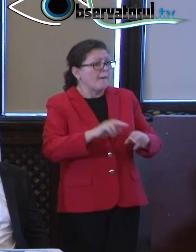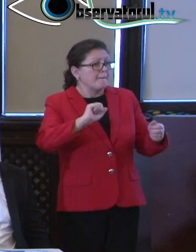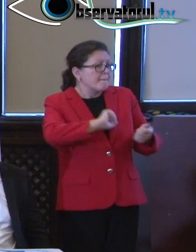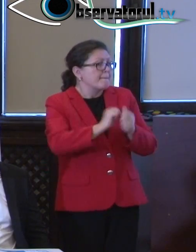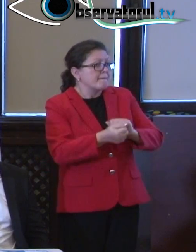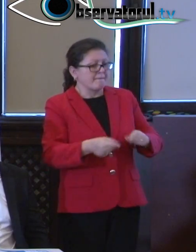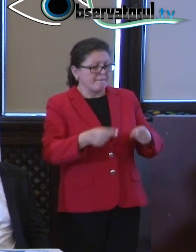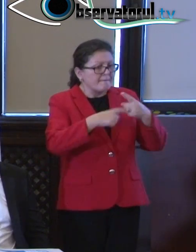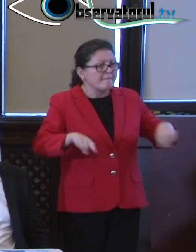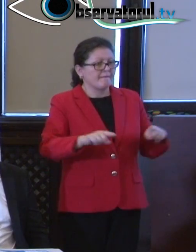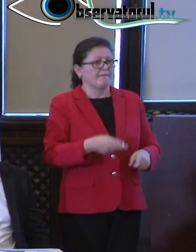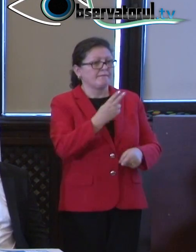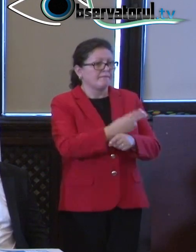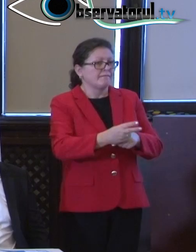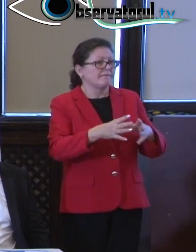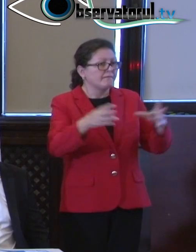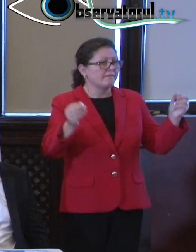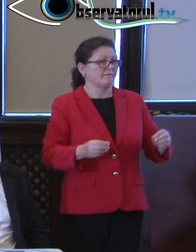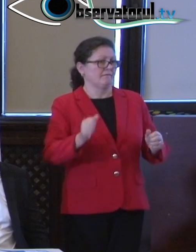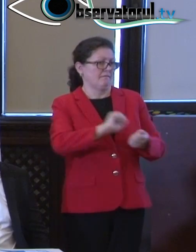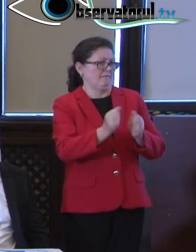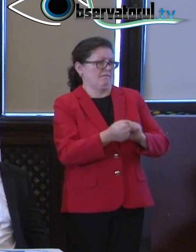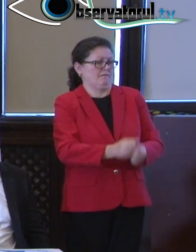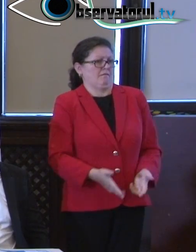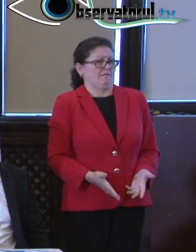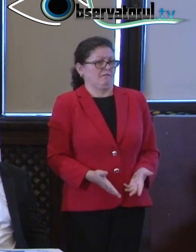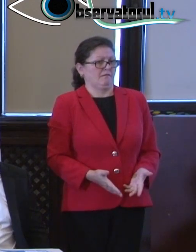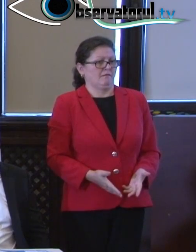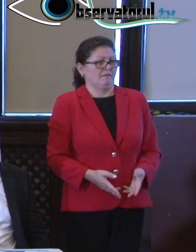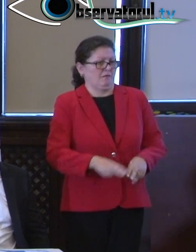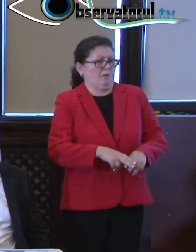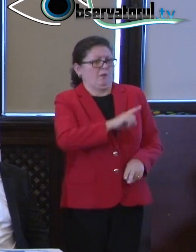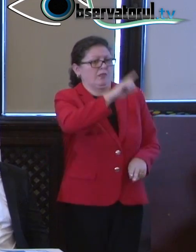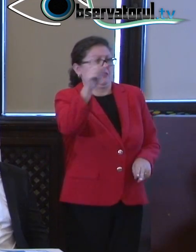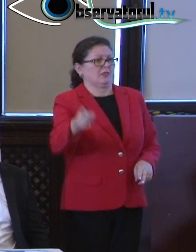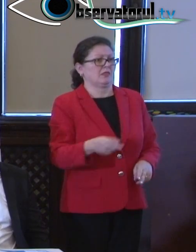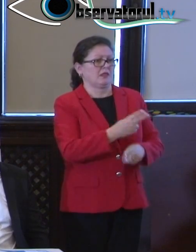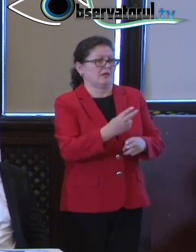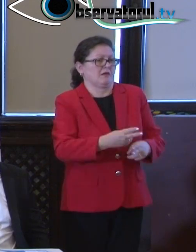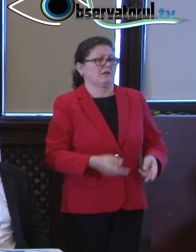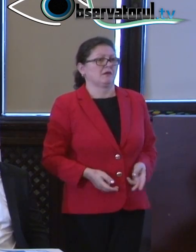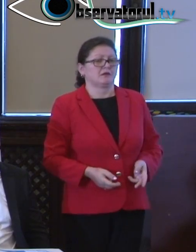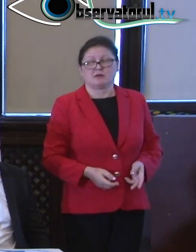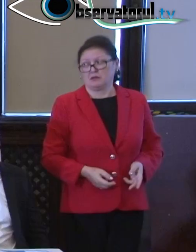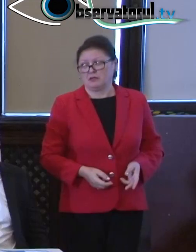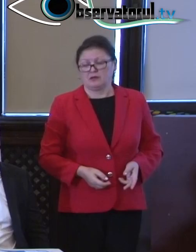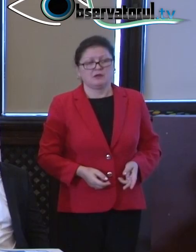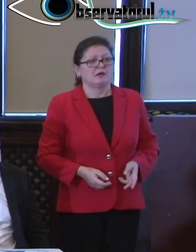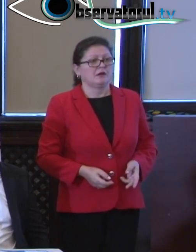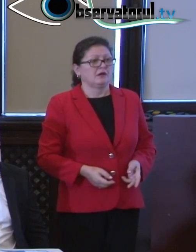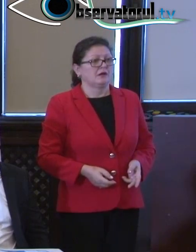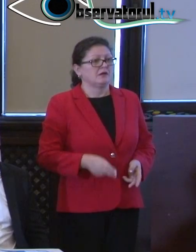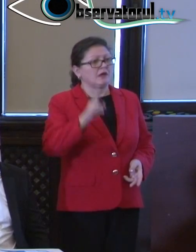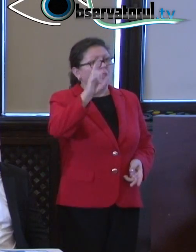de 27 de state. Spun 27, gândim-mă că Marea Britanie ne-a zis la revedere, deși ne va zice la revedere oficial în